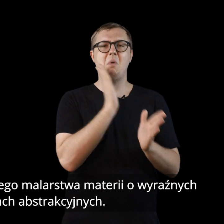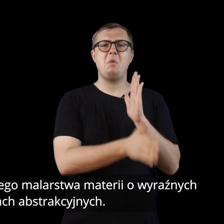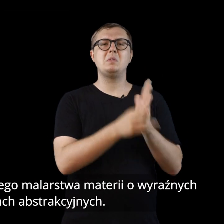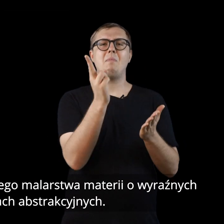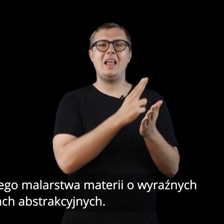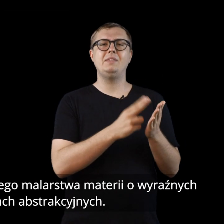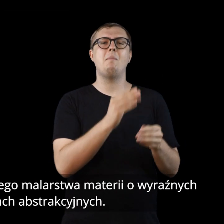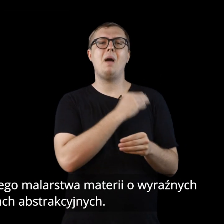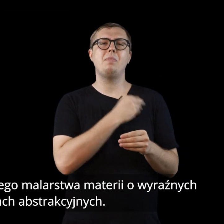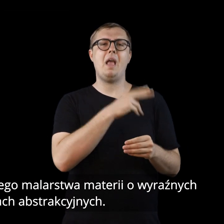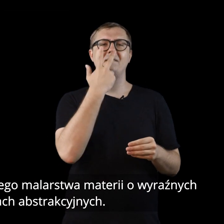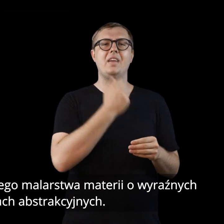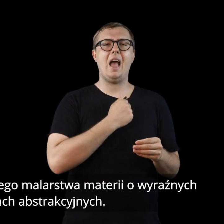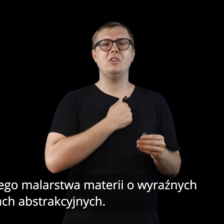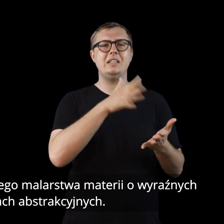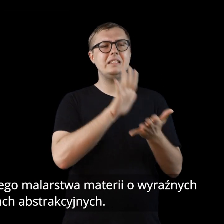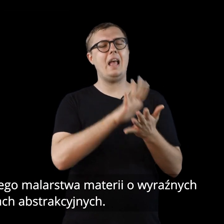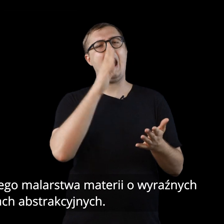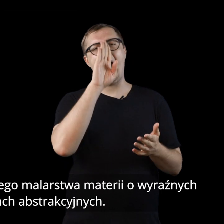materii o wyraźnych cechach abstrakcyjnych.